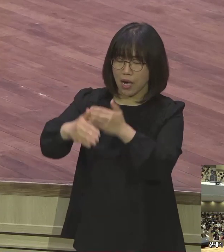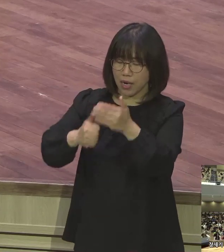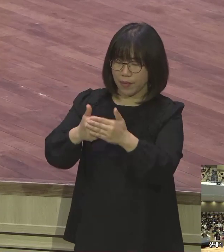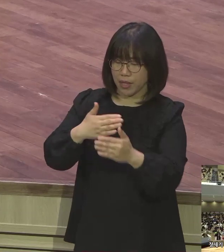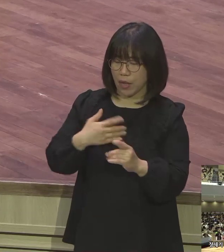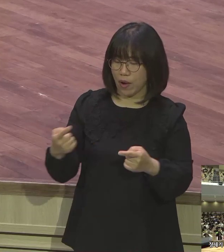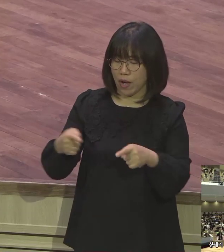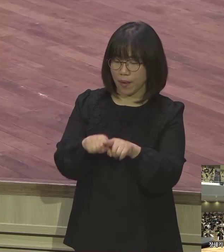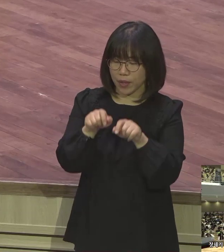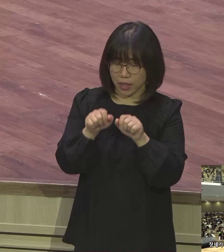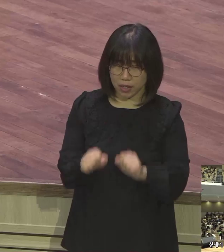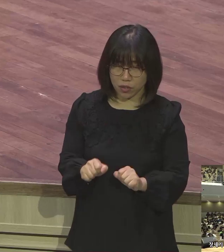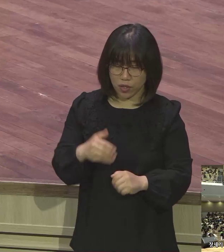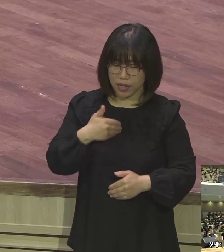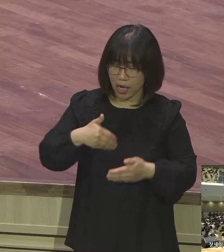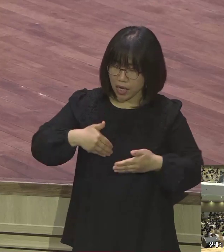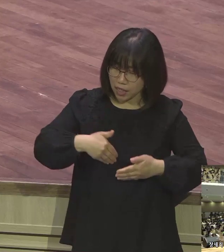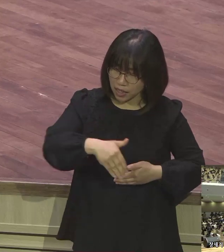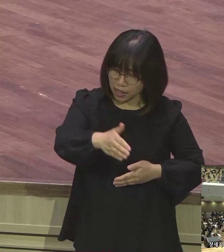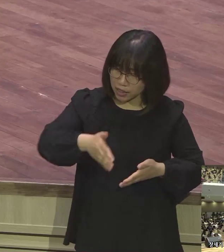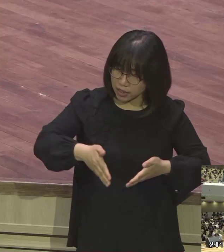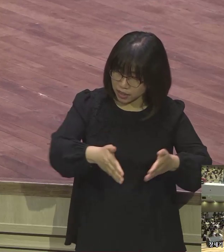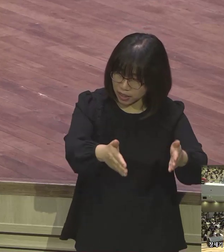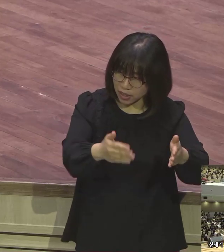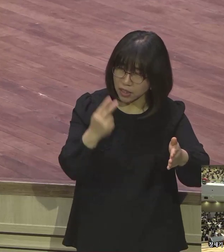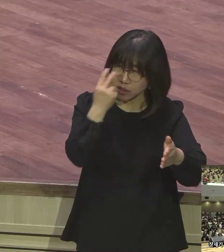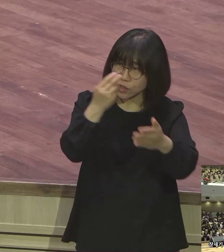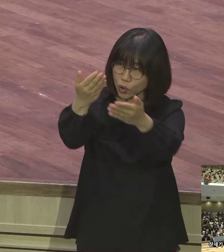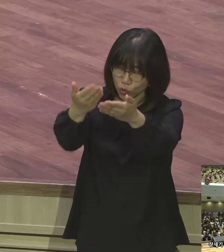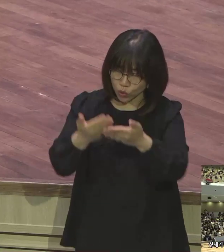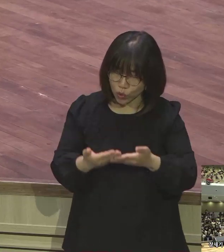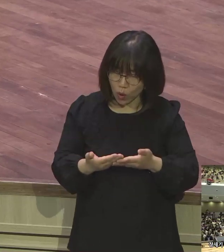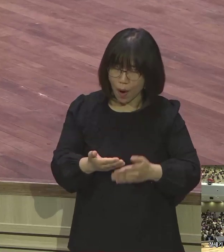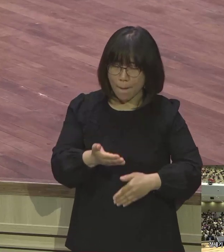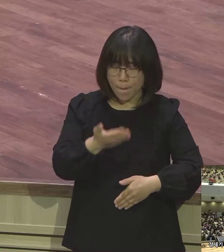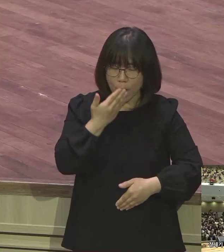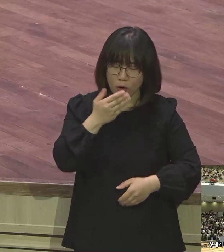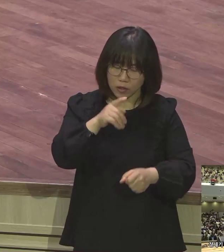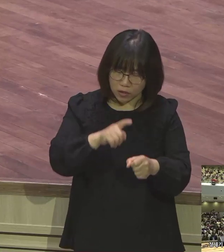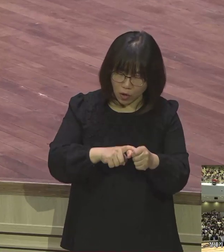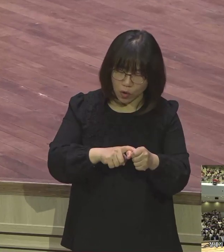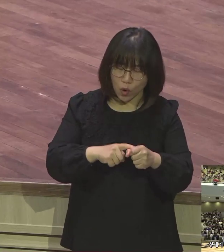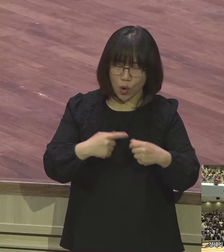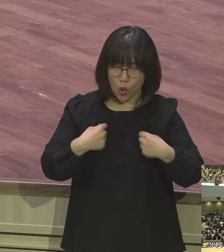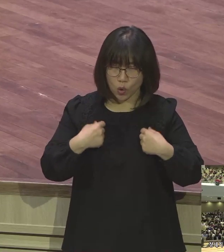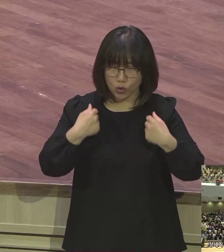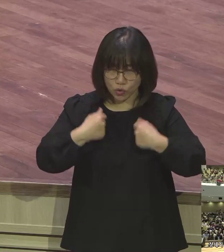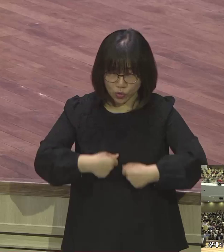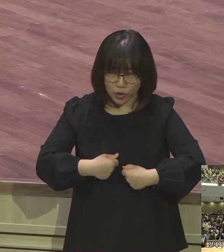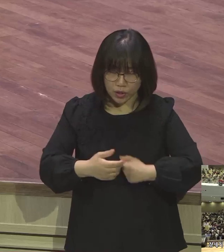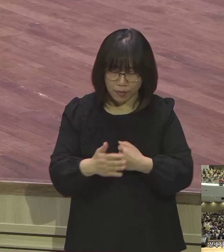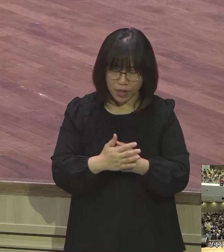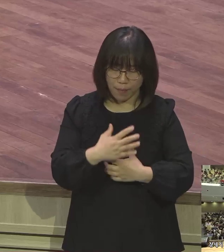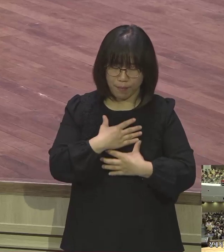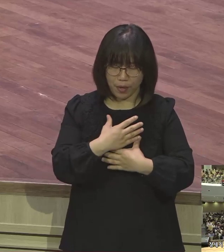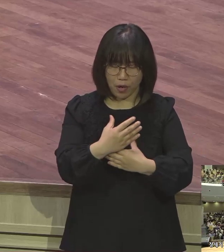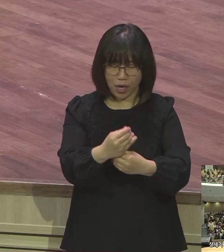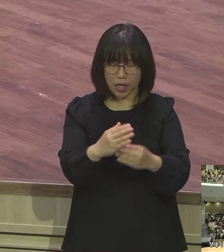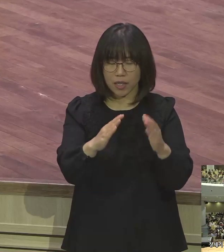이 길에서 나를 지키시고 먹을 떡과 입을 옷을 주시오 내가 평안히 아버지 집으로 돌아오게 하시오면